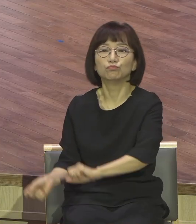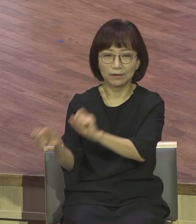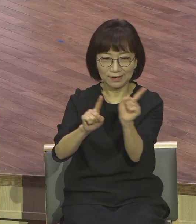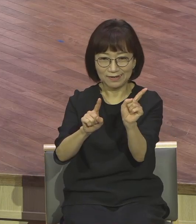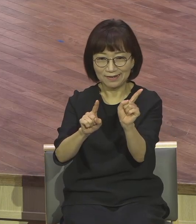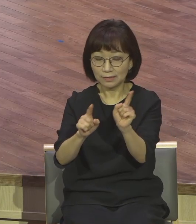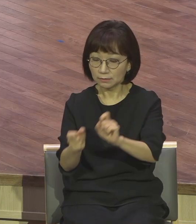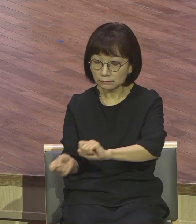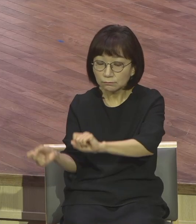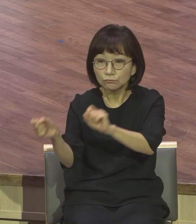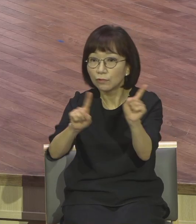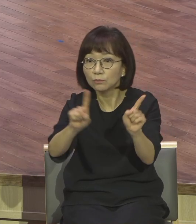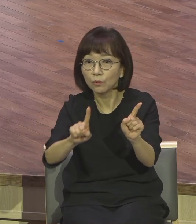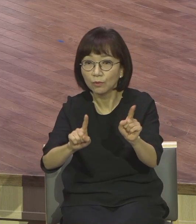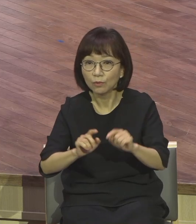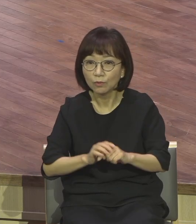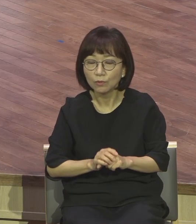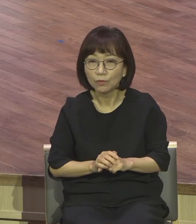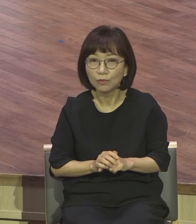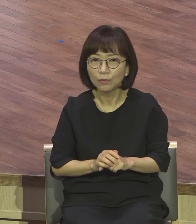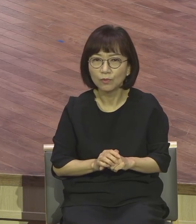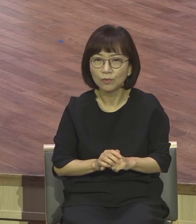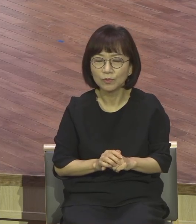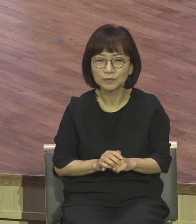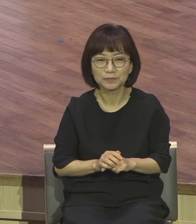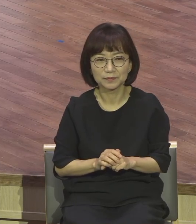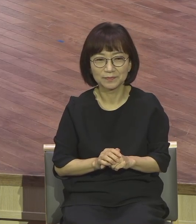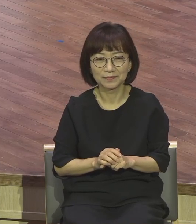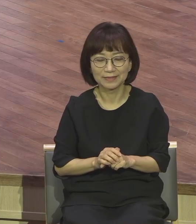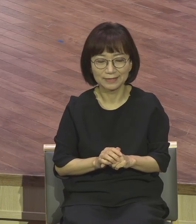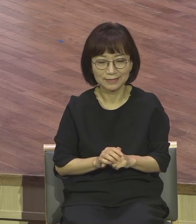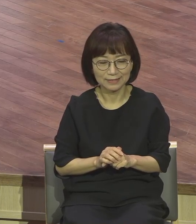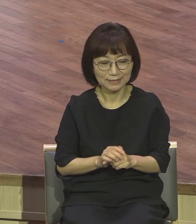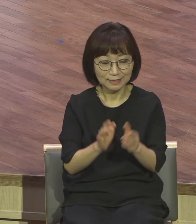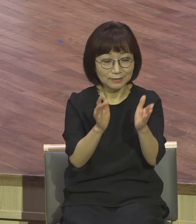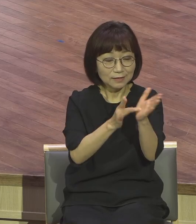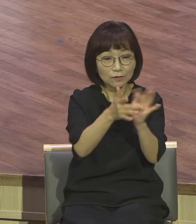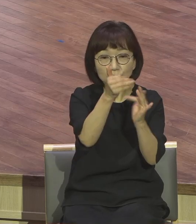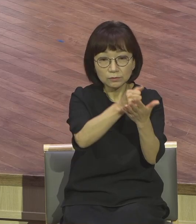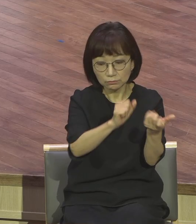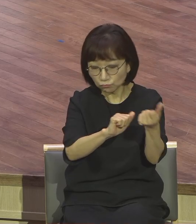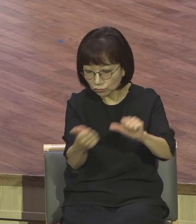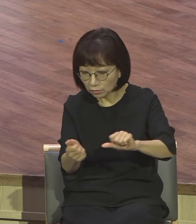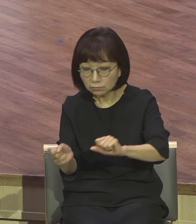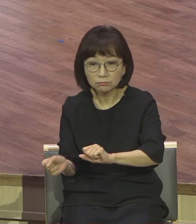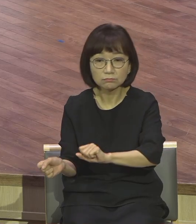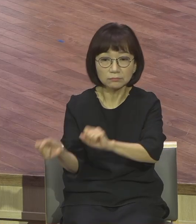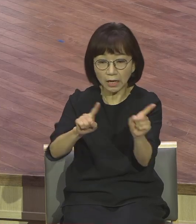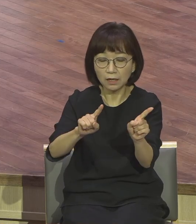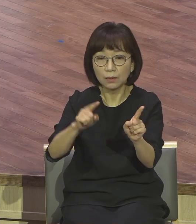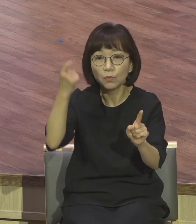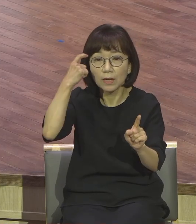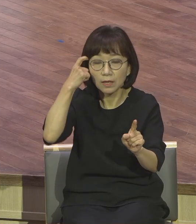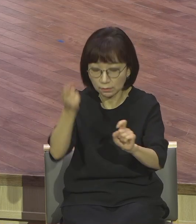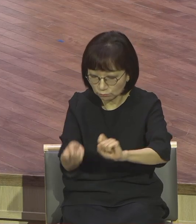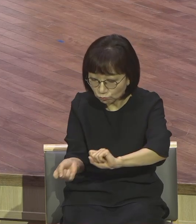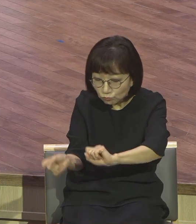이 말은 예수님이 죽을 이유가 뭐 있고 살아날 이유가 뭐 있어요? 이 땅에 오실 이유도 없어요. 그런데 우리